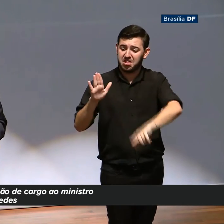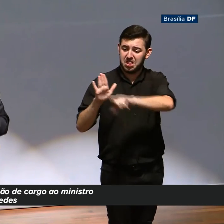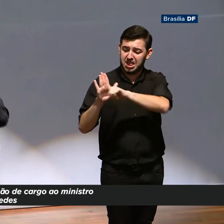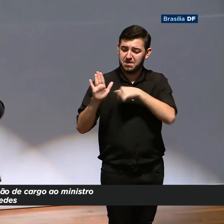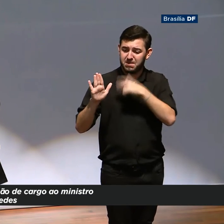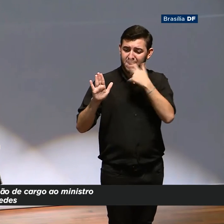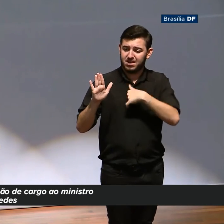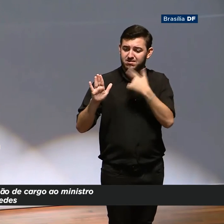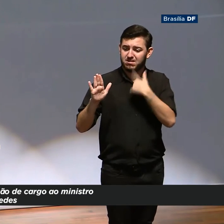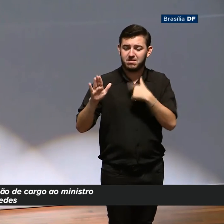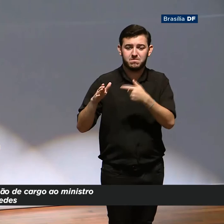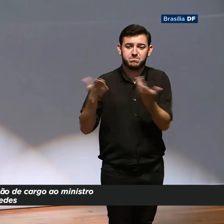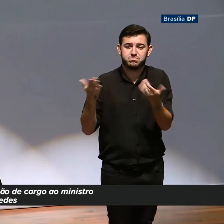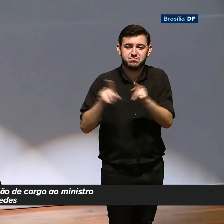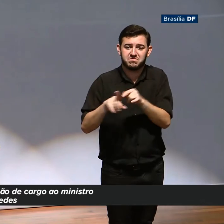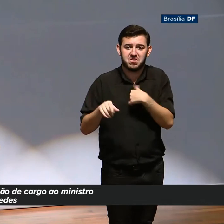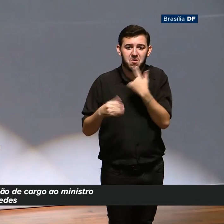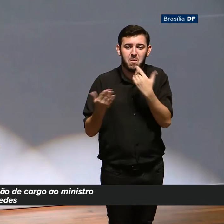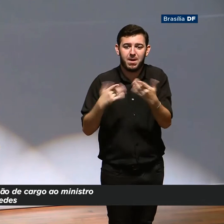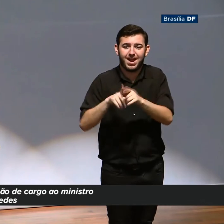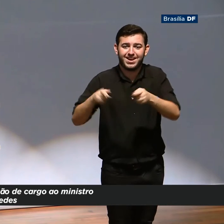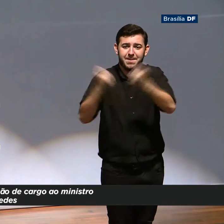escolher. Ou você segura o teto,